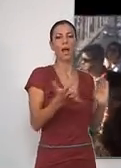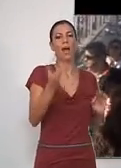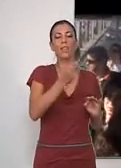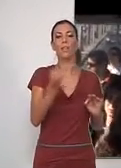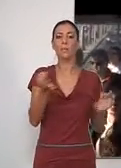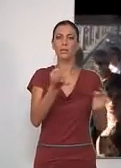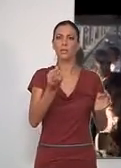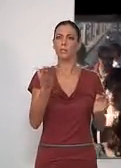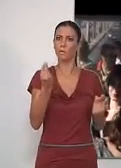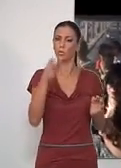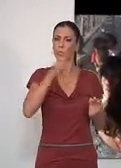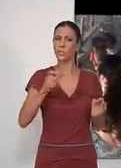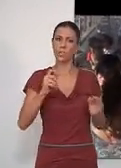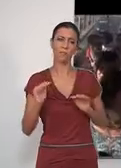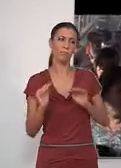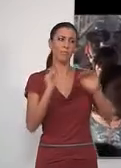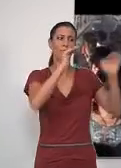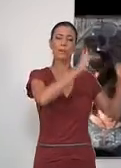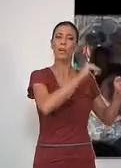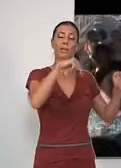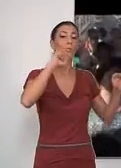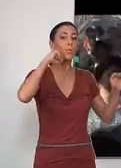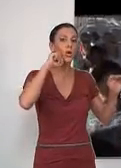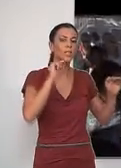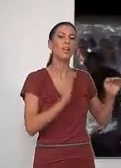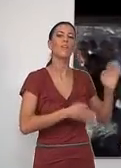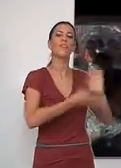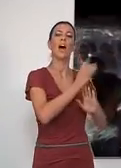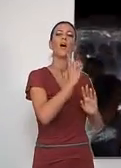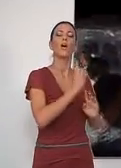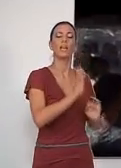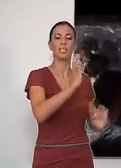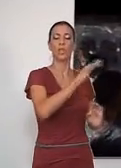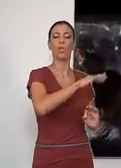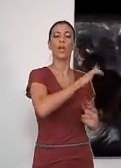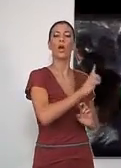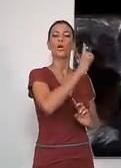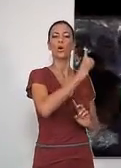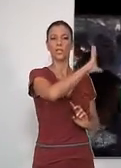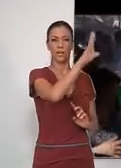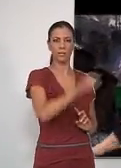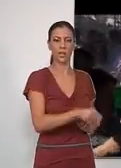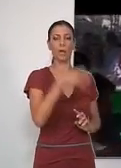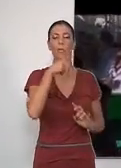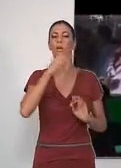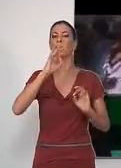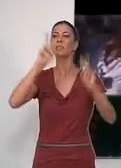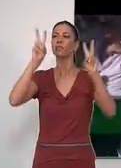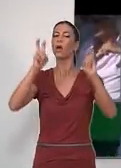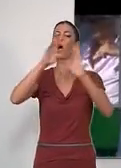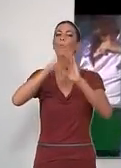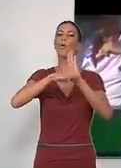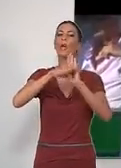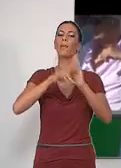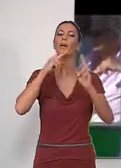una expedición de motileños inicia mañana un viaje a la ciudad norteafricana dentro del programa municipal Motileños